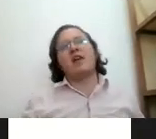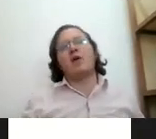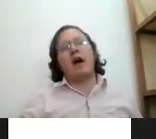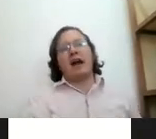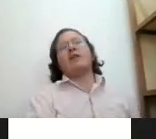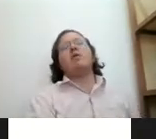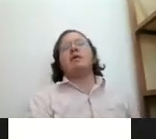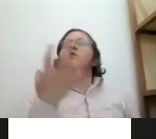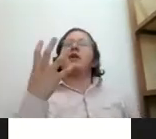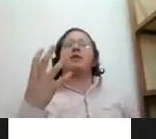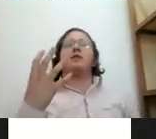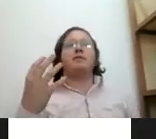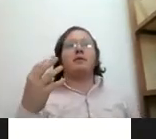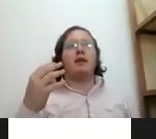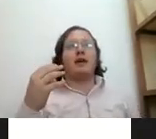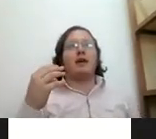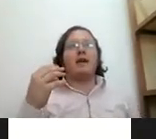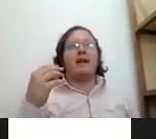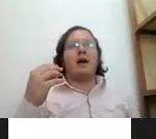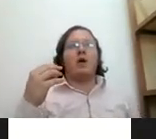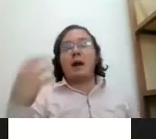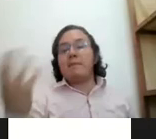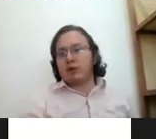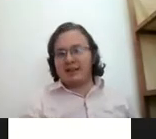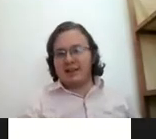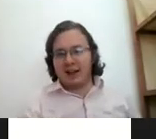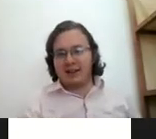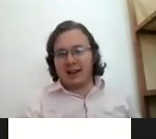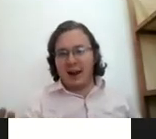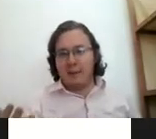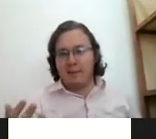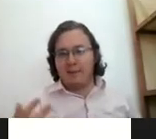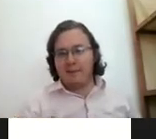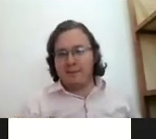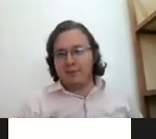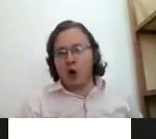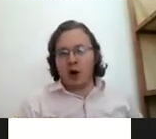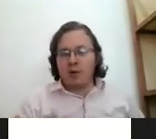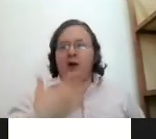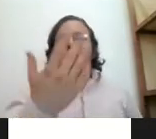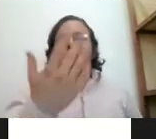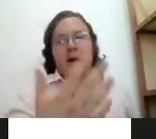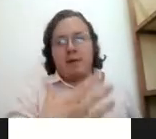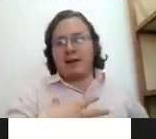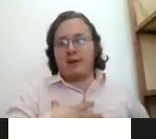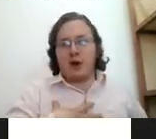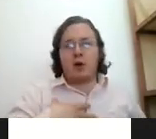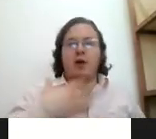yo en un momento dado una impotencia de que yo quiero hablar con, por ejemplo, en este caso, yo quiero hablar